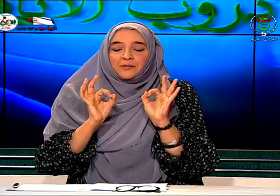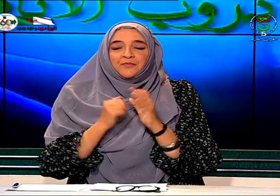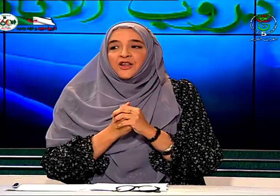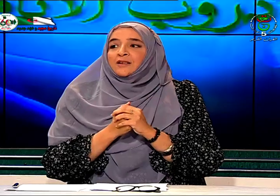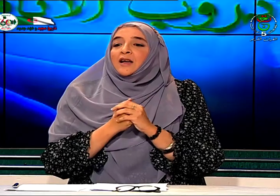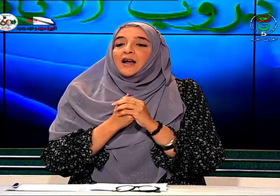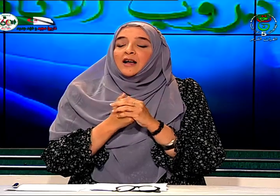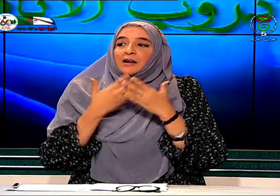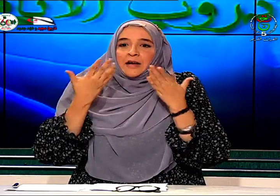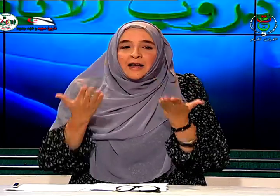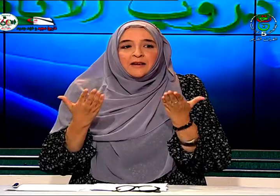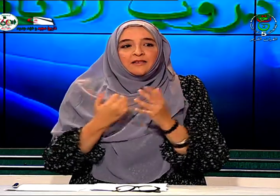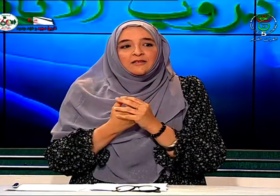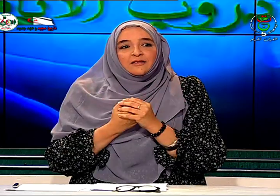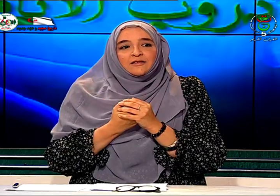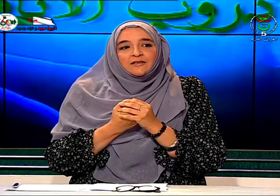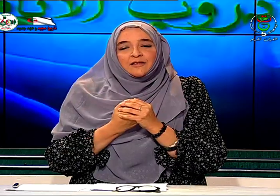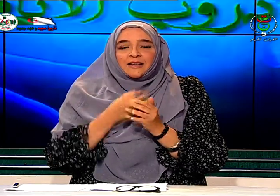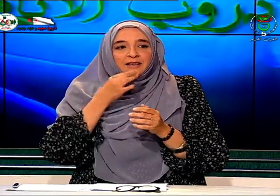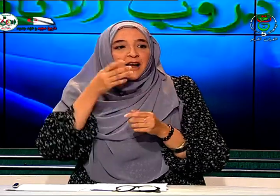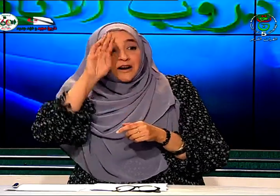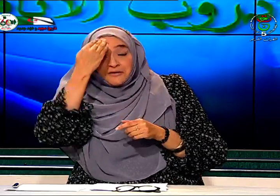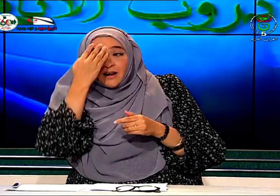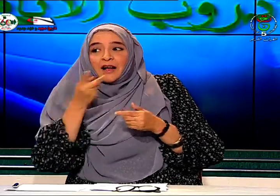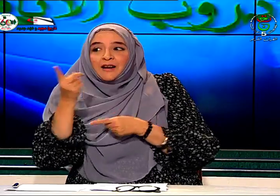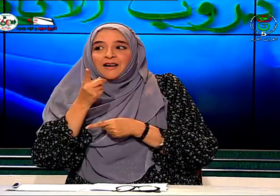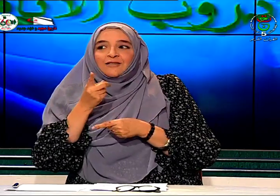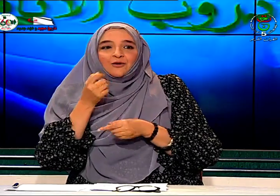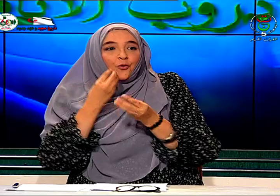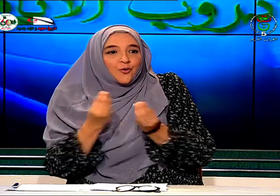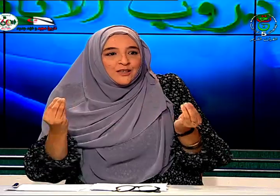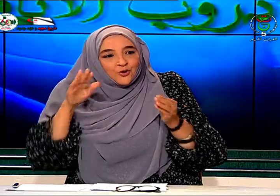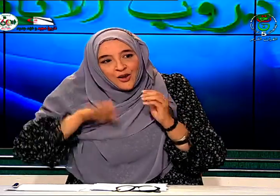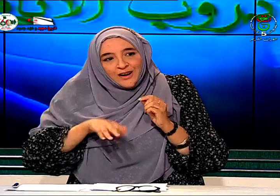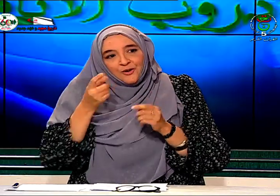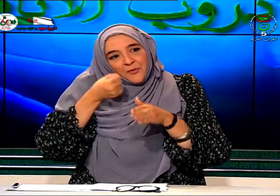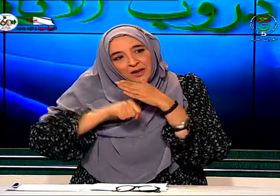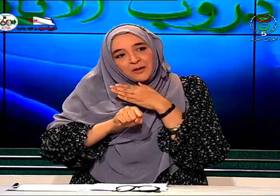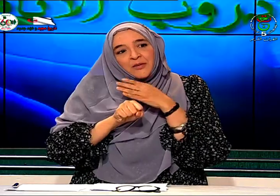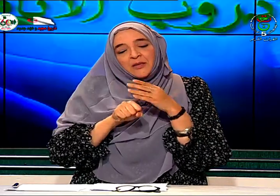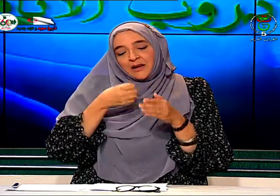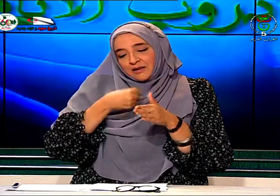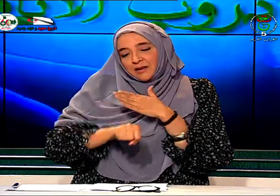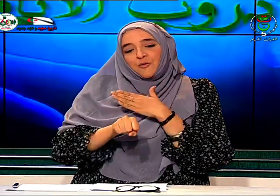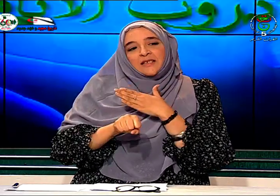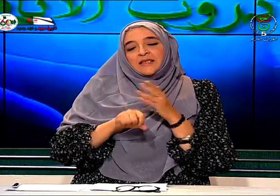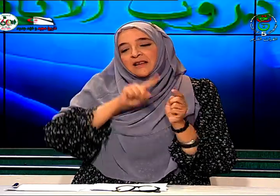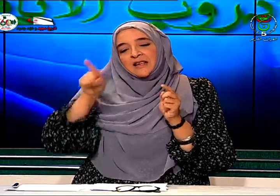جيد الآن يعني تعرفنا على طفولة الصغرى لكم من اليوم الإزدياد إلى